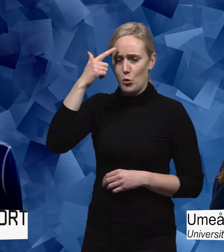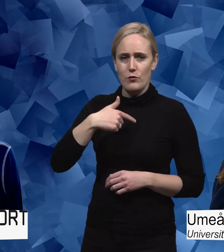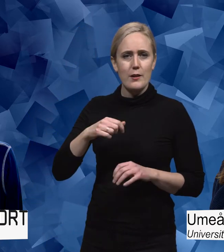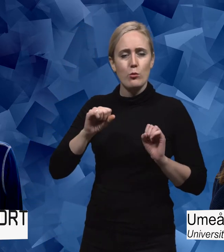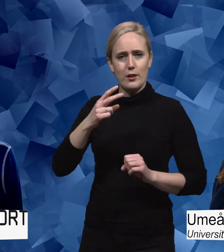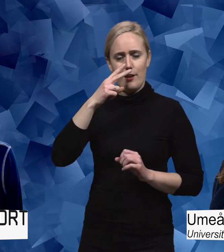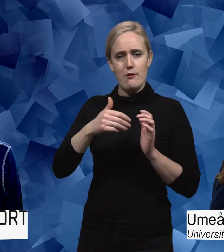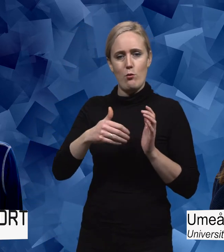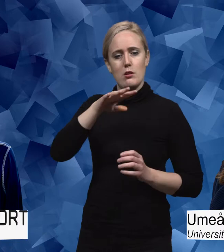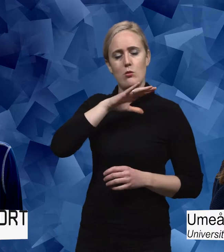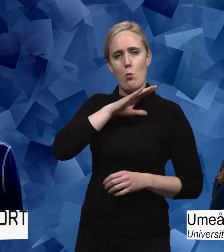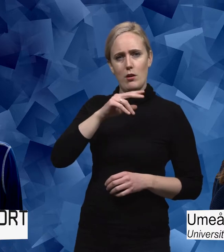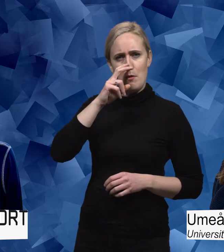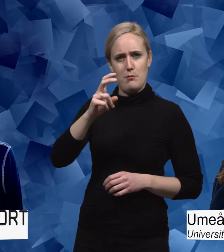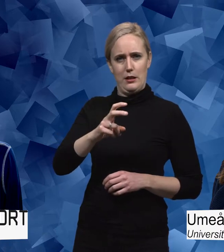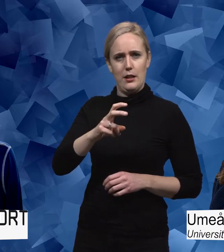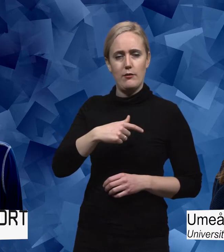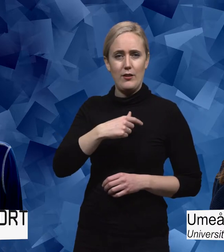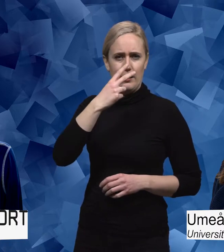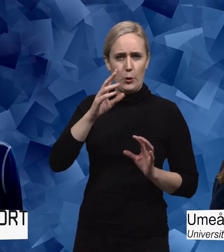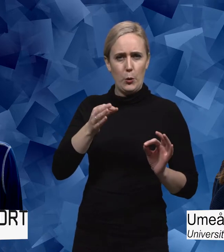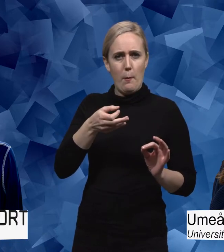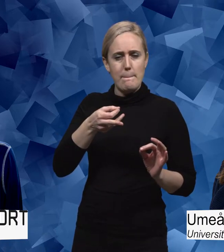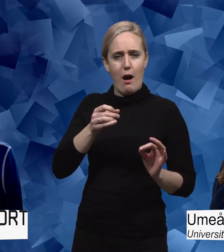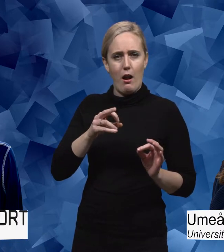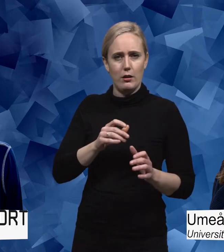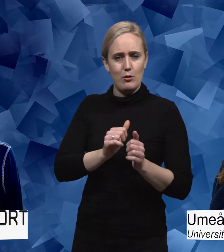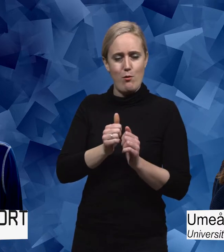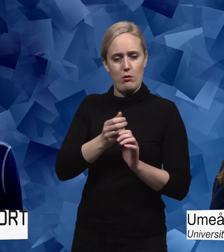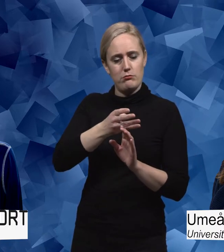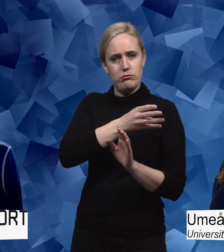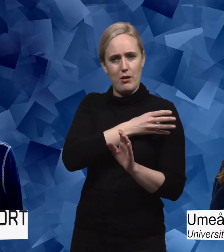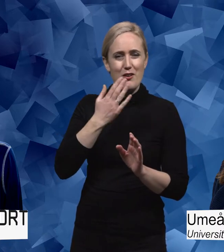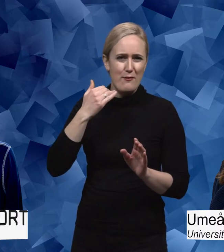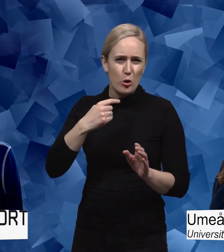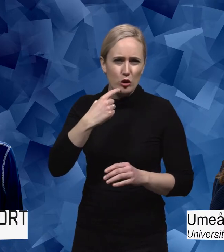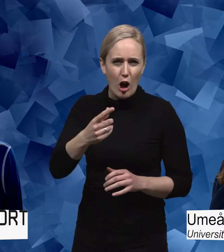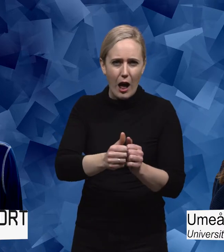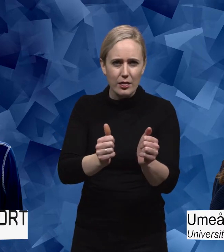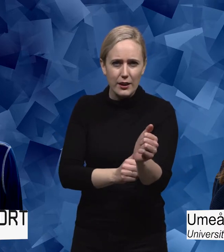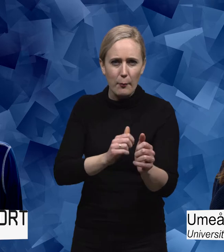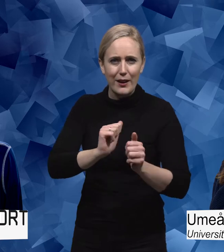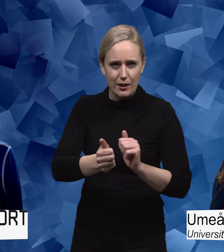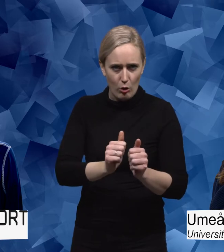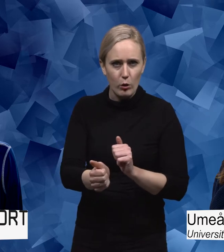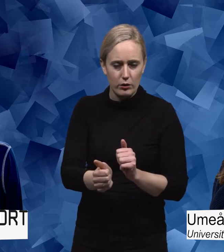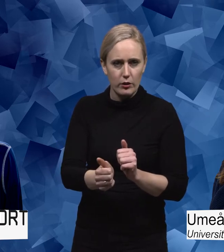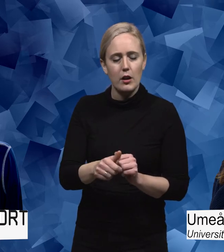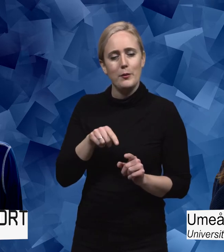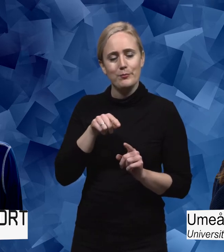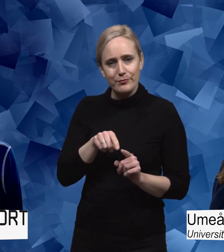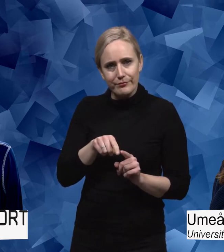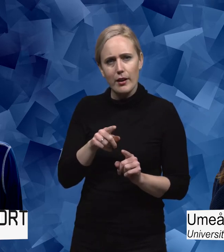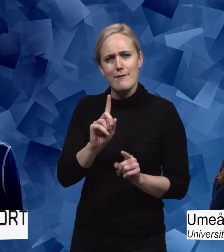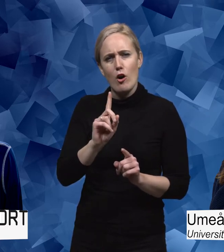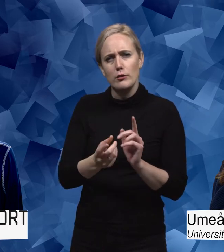ett historiskt perspektiv just om vi tittar på Parasport som tidigare benämndes som handikappidrott. Att det kom